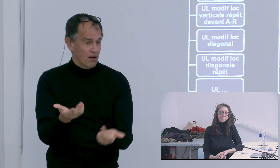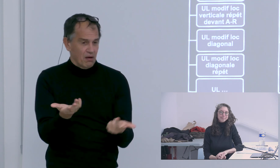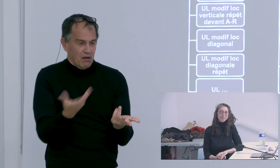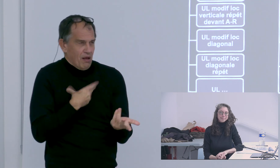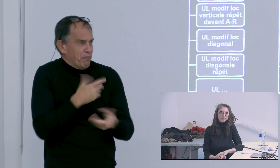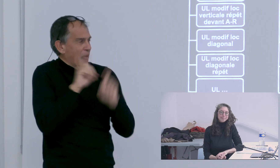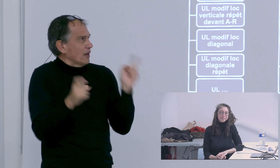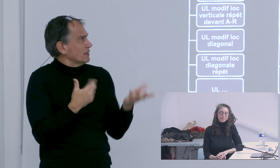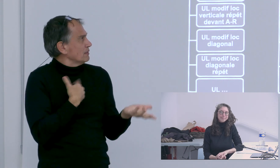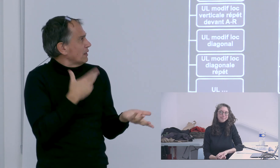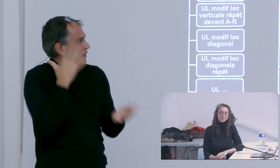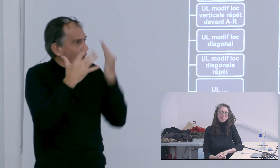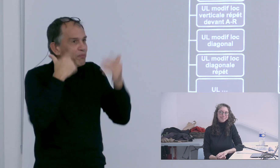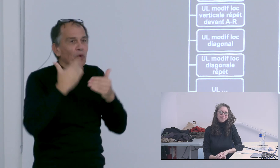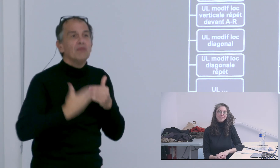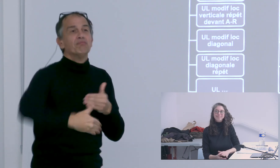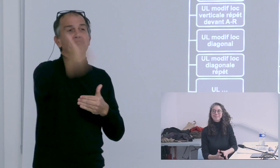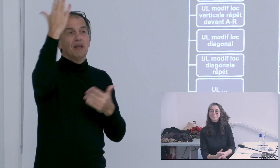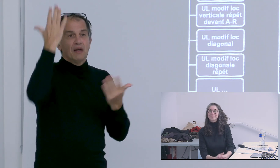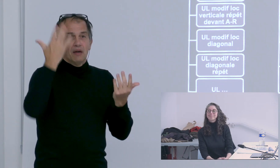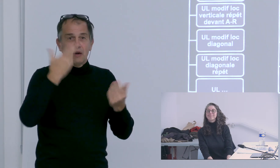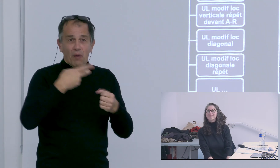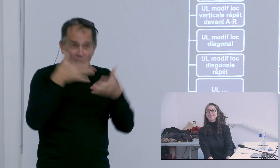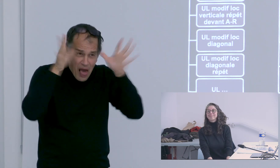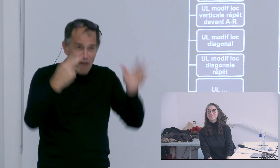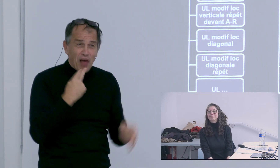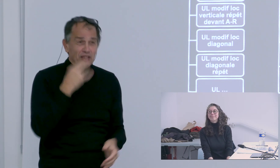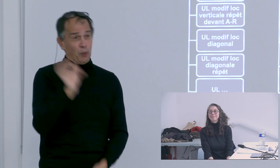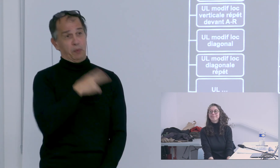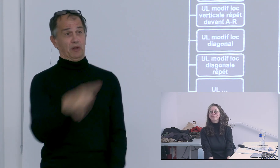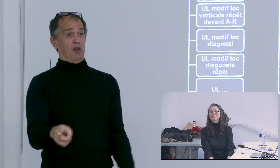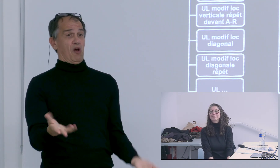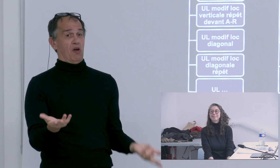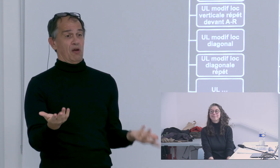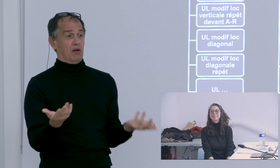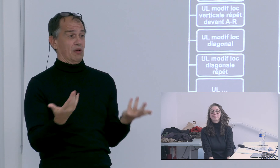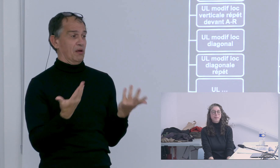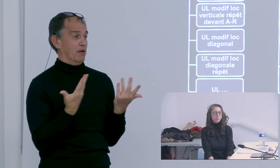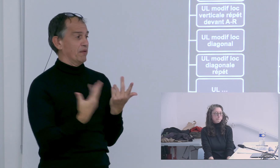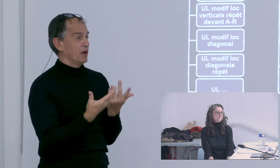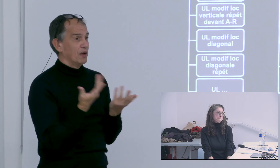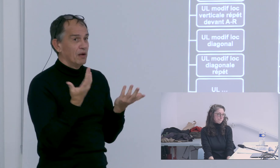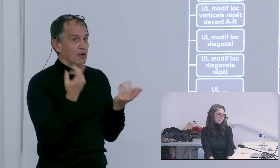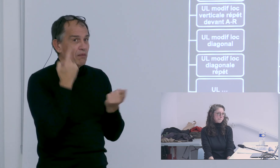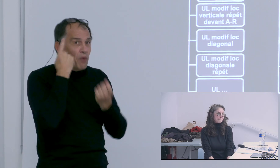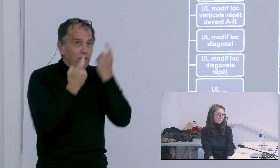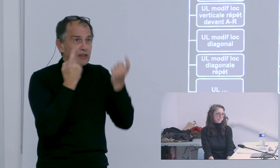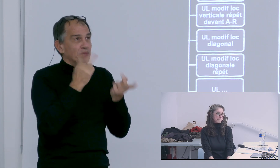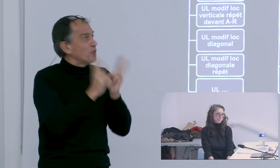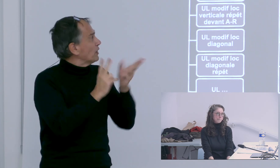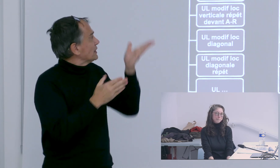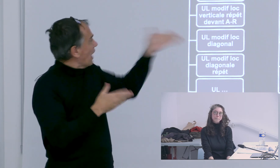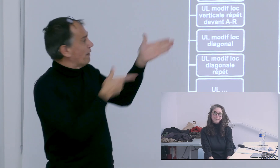de l'annotation écrite des gloses et ce genre de choses et du coup ça m'interroge sur l'efficacité